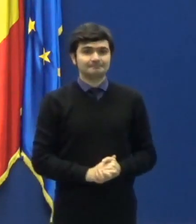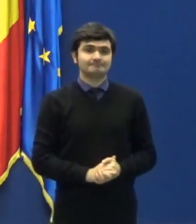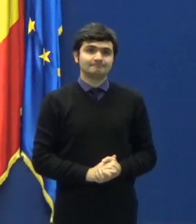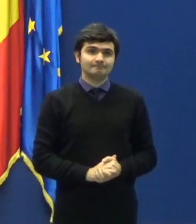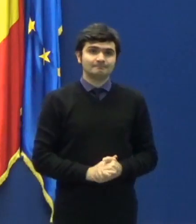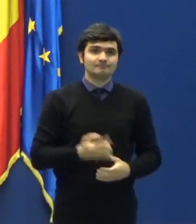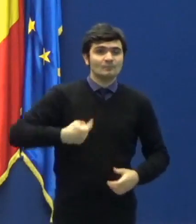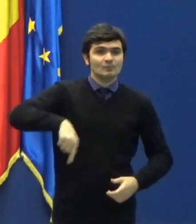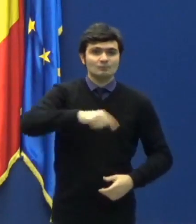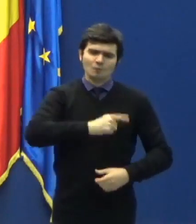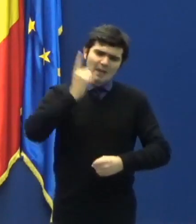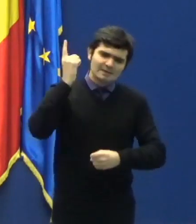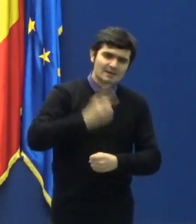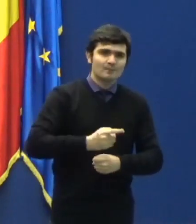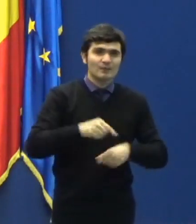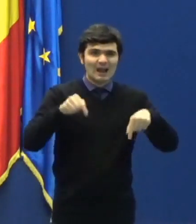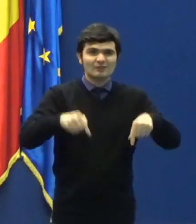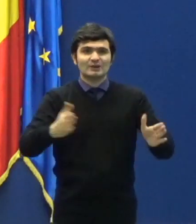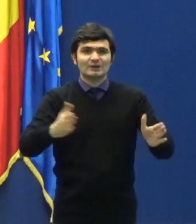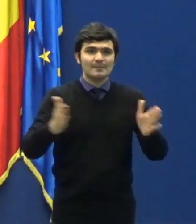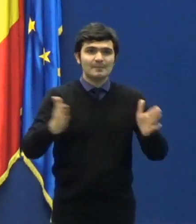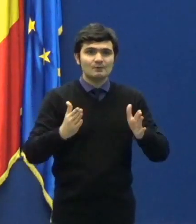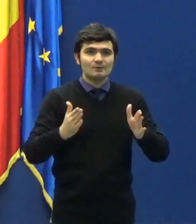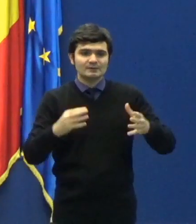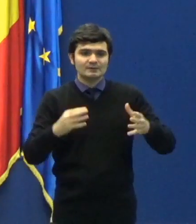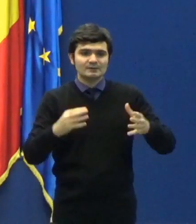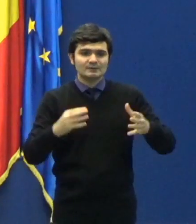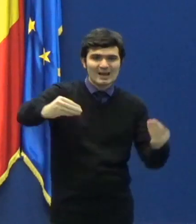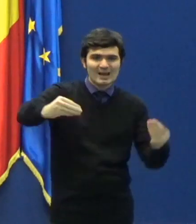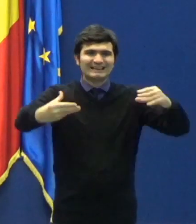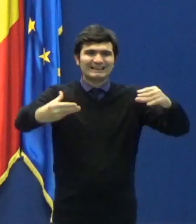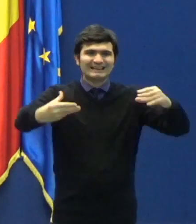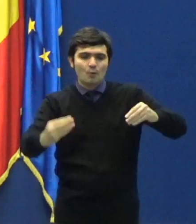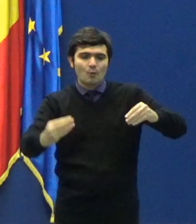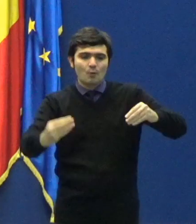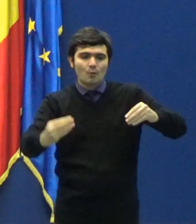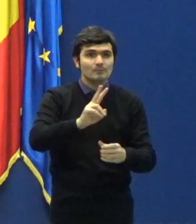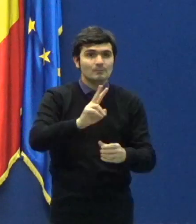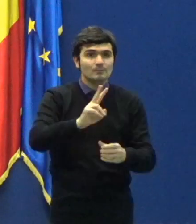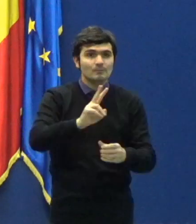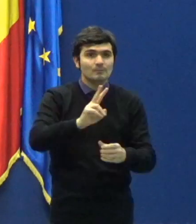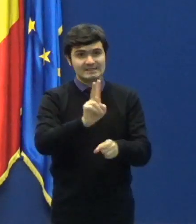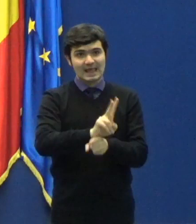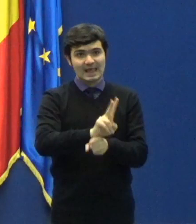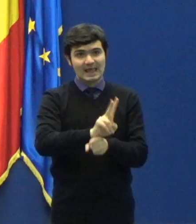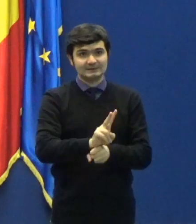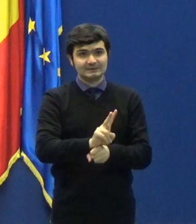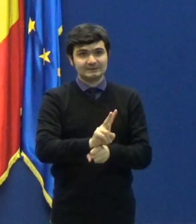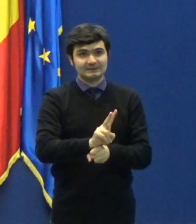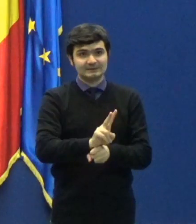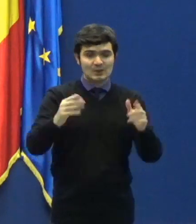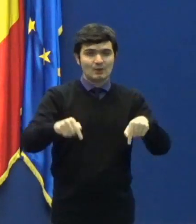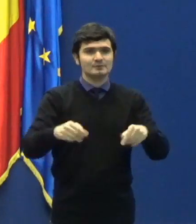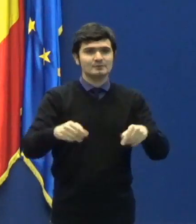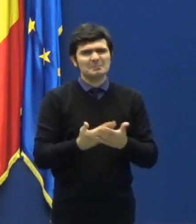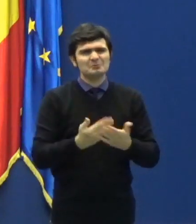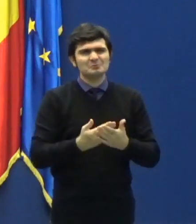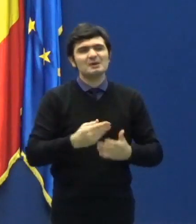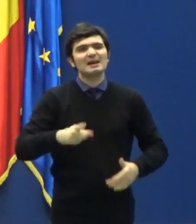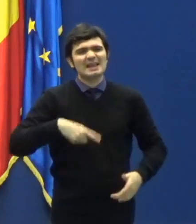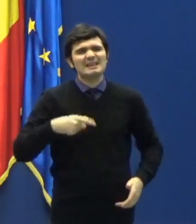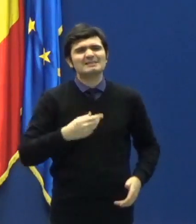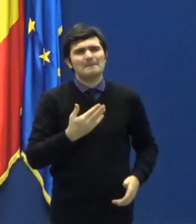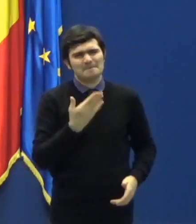Trebuie să o gestionăm la fel de atenție, pentru că este păcat să stricăm